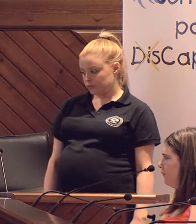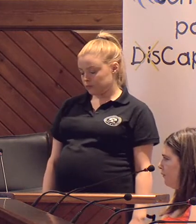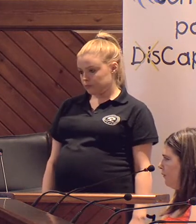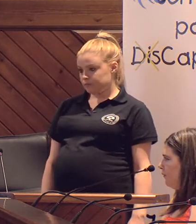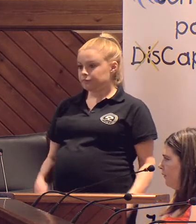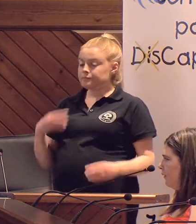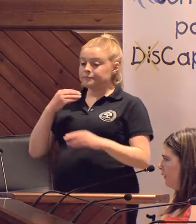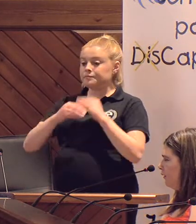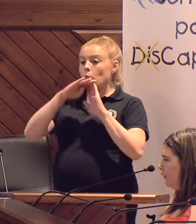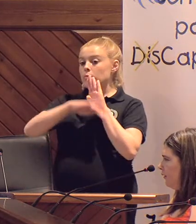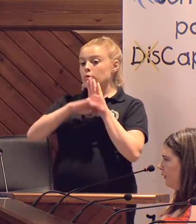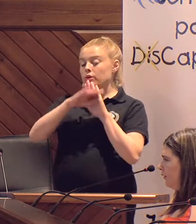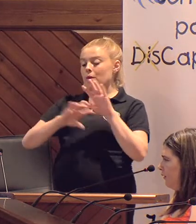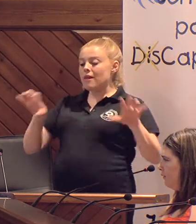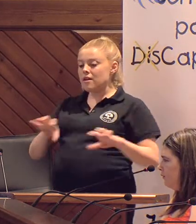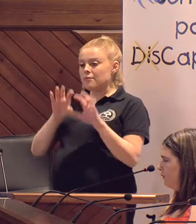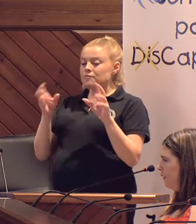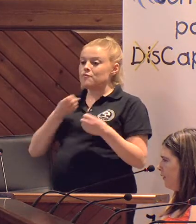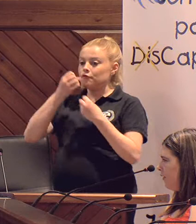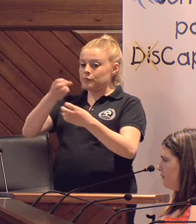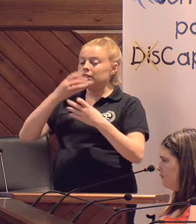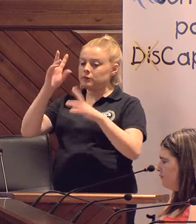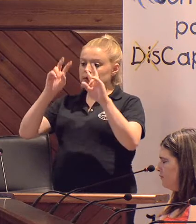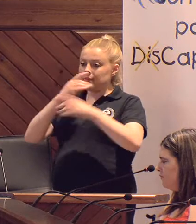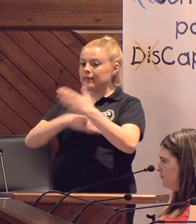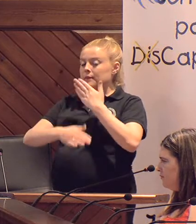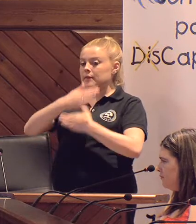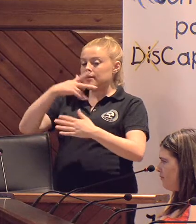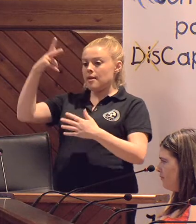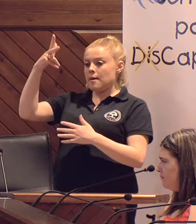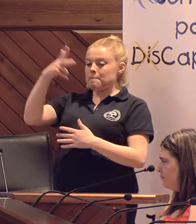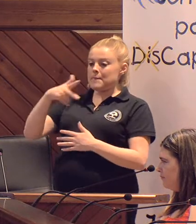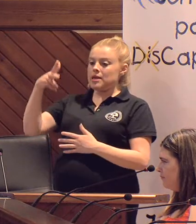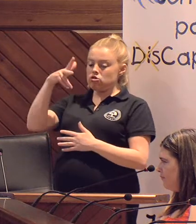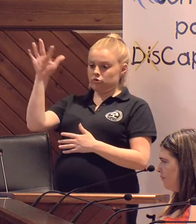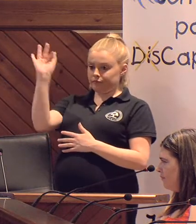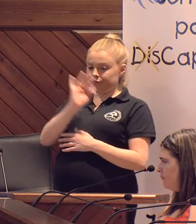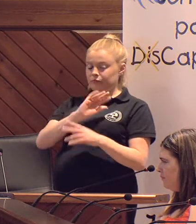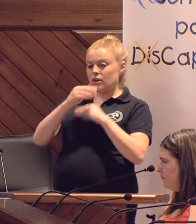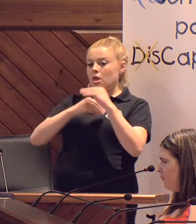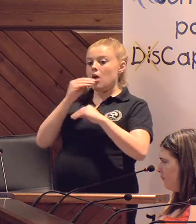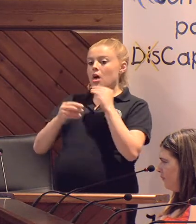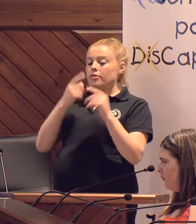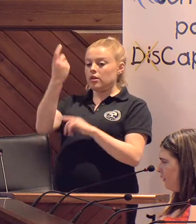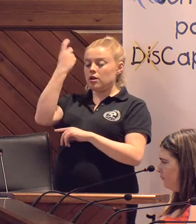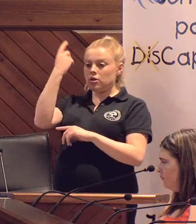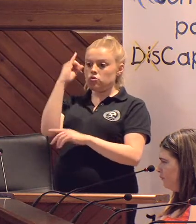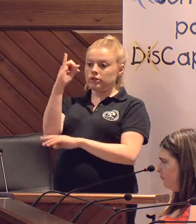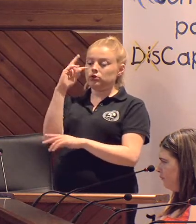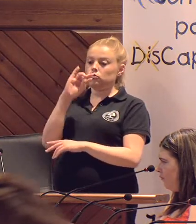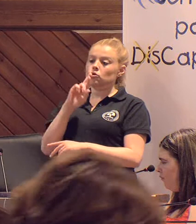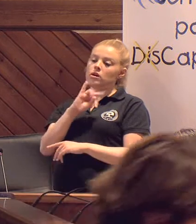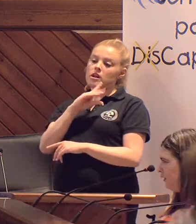Realización de un programa de radio informativo sobre discapacidad. Vídeo de sensibilización realizado por los alumnos de la aula específica del IE,